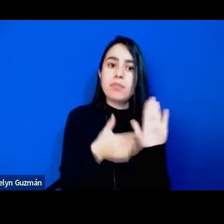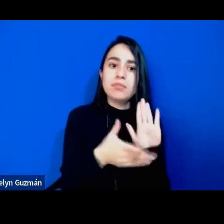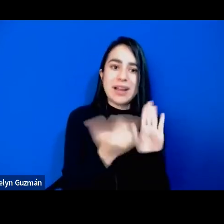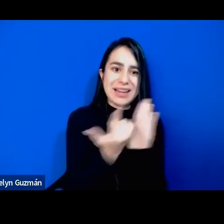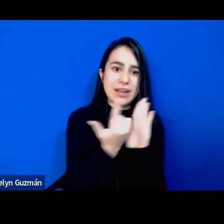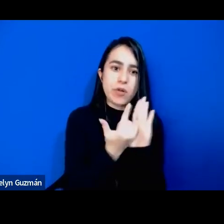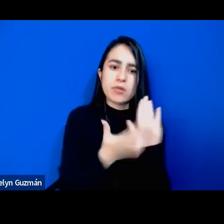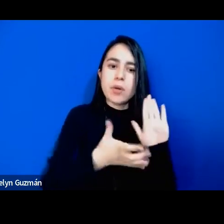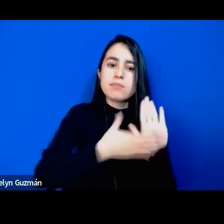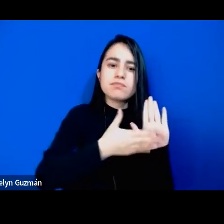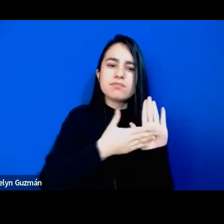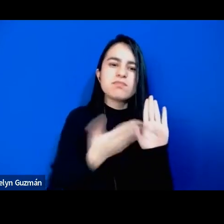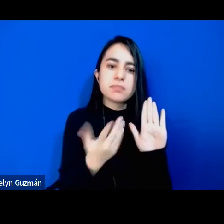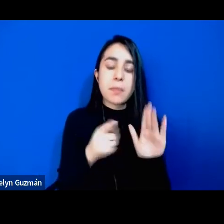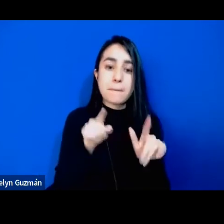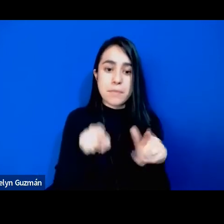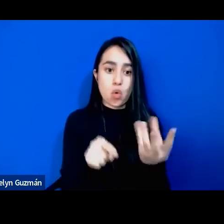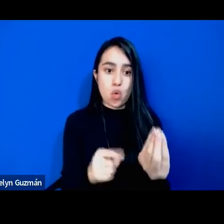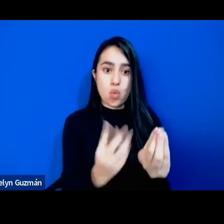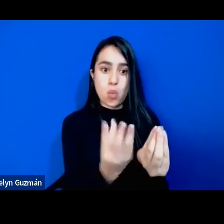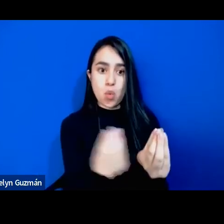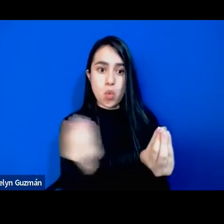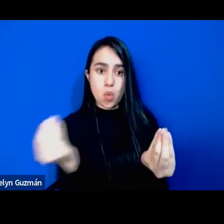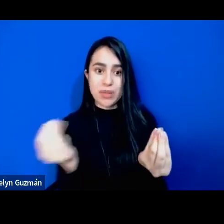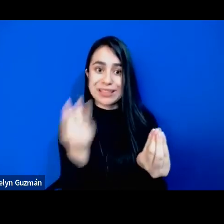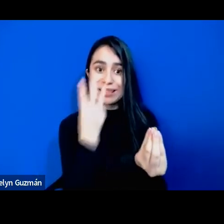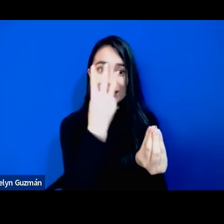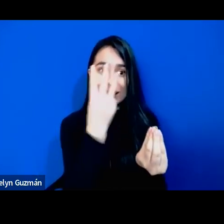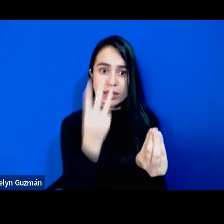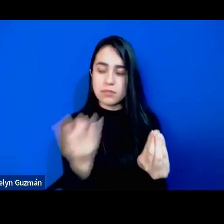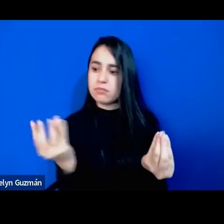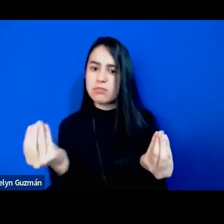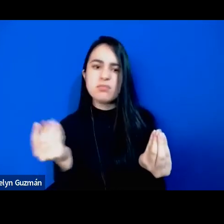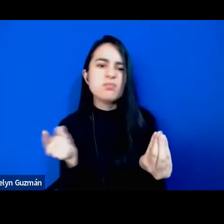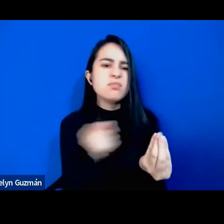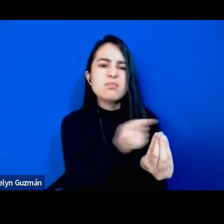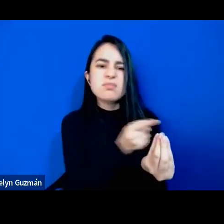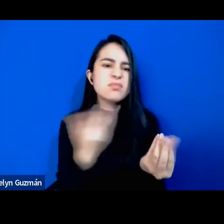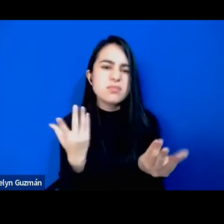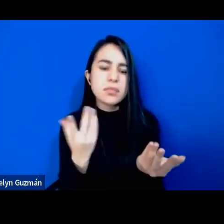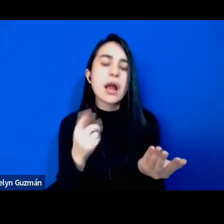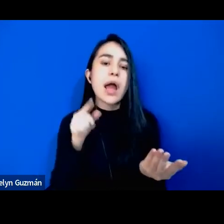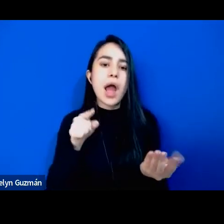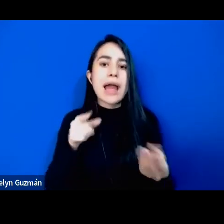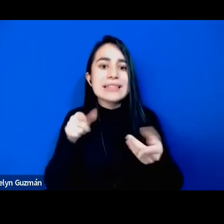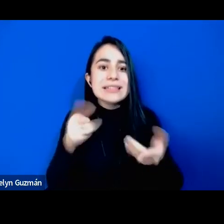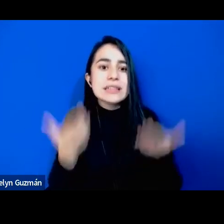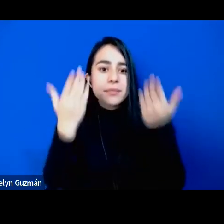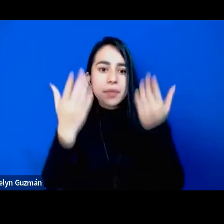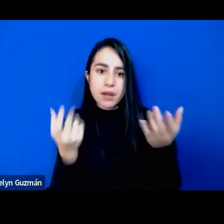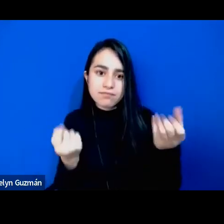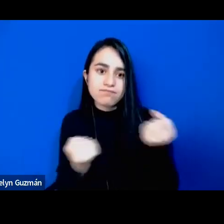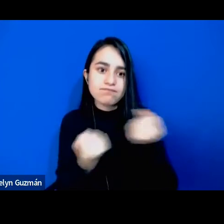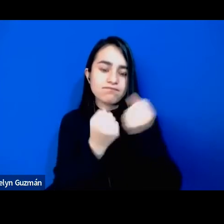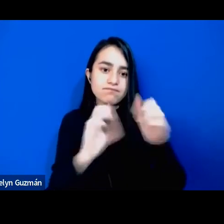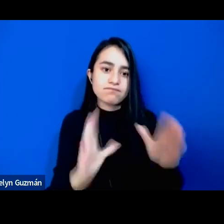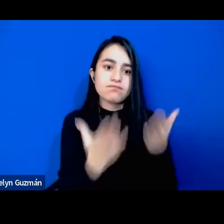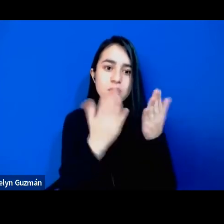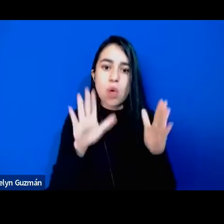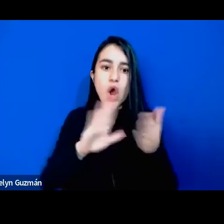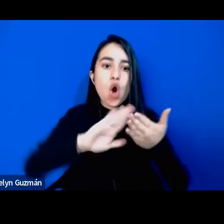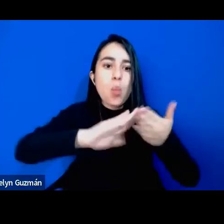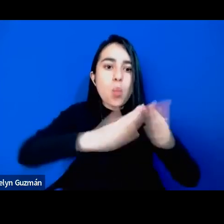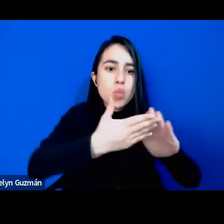que estos tres grupos han contribuido al crecimiento del bienestar material y simbólico de sus